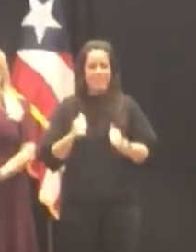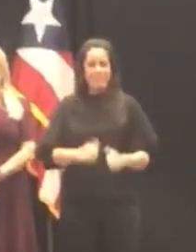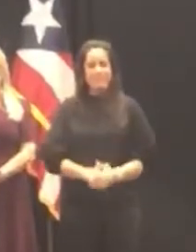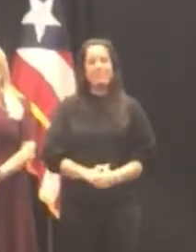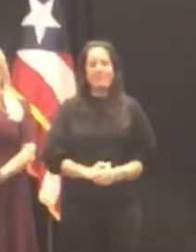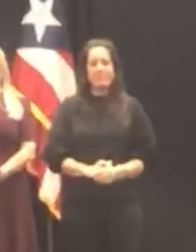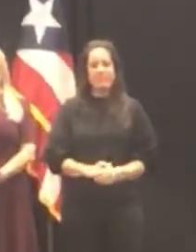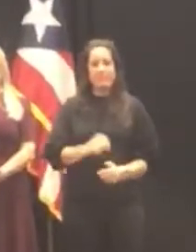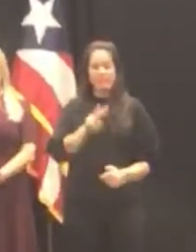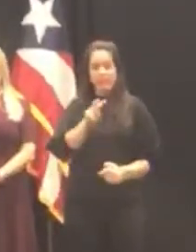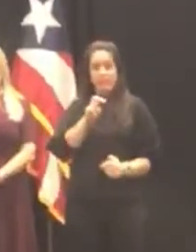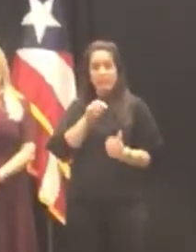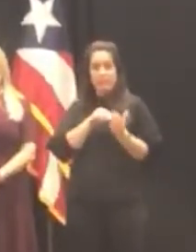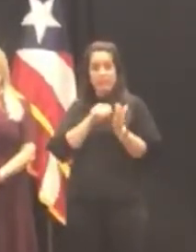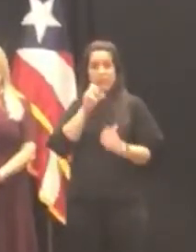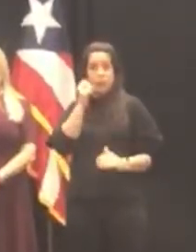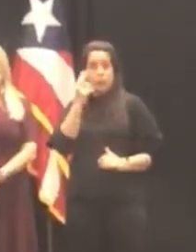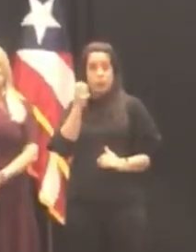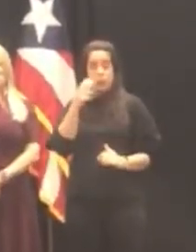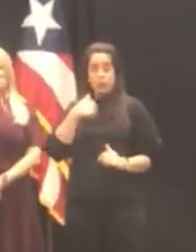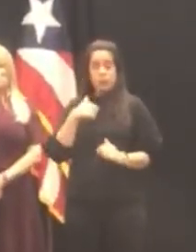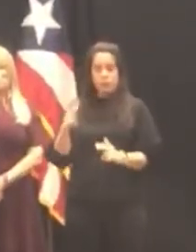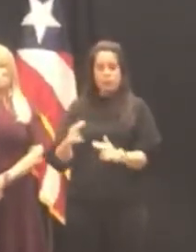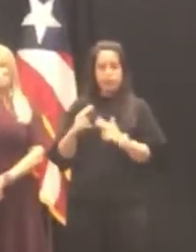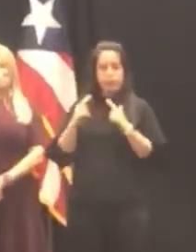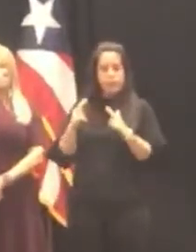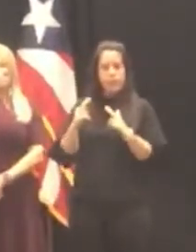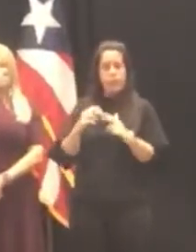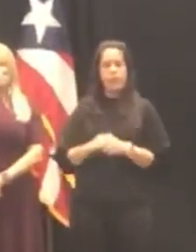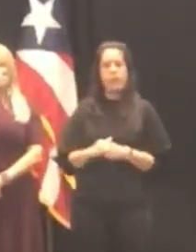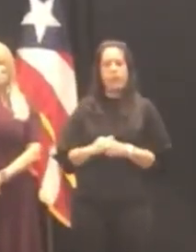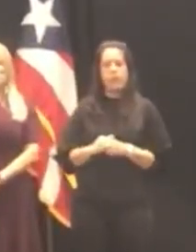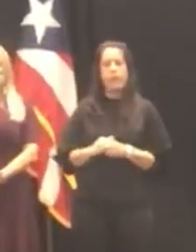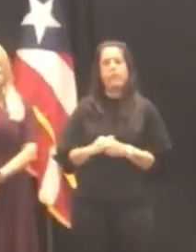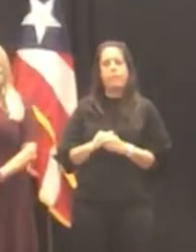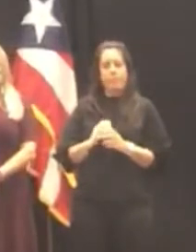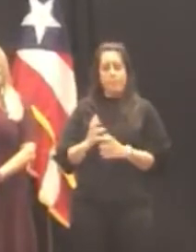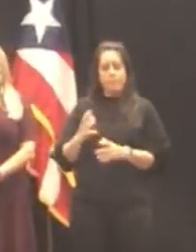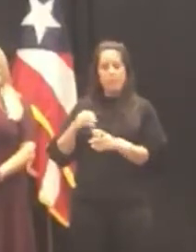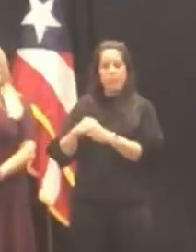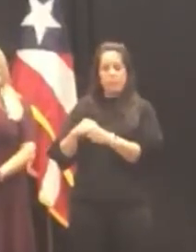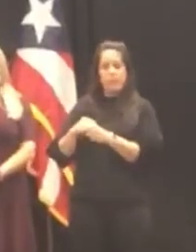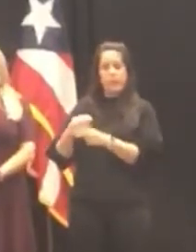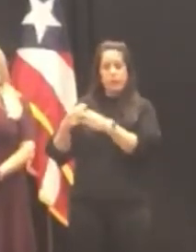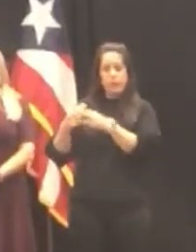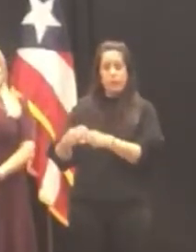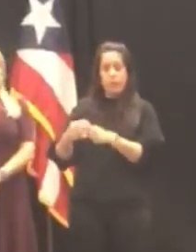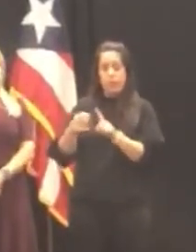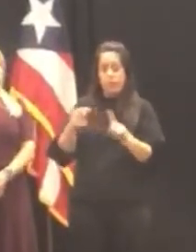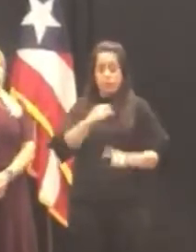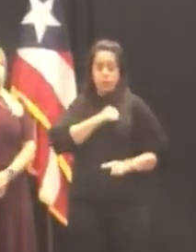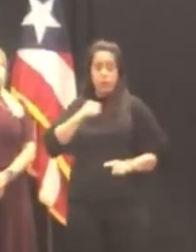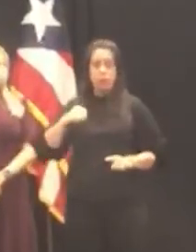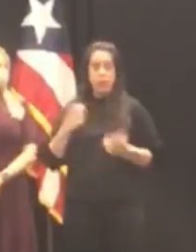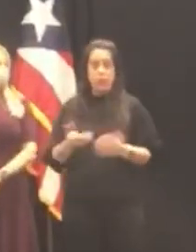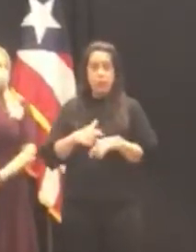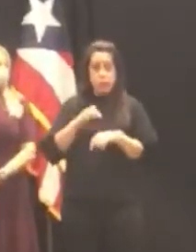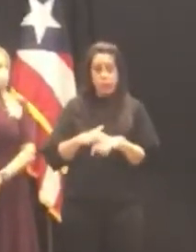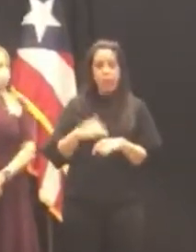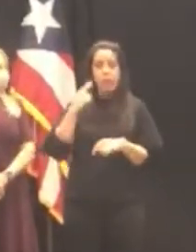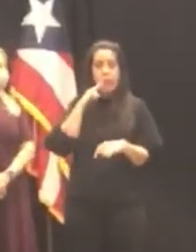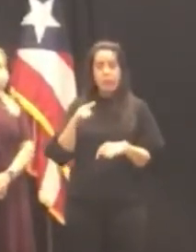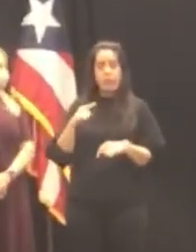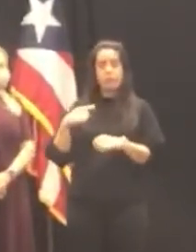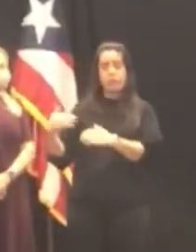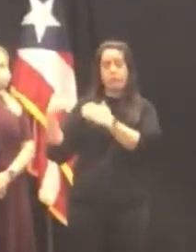en el 2012 tuve el honor y el privilegio de haber sido confirmada por el Senado de Puerto Rico para el puesto